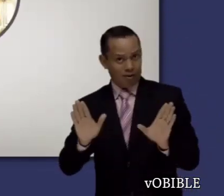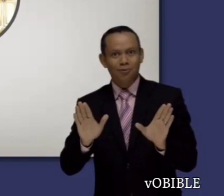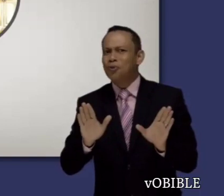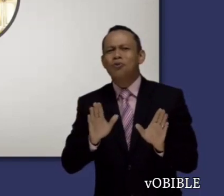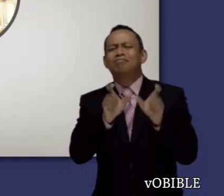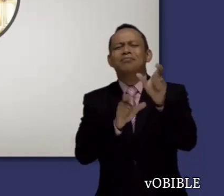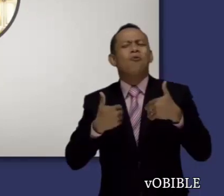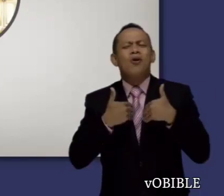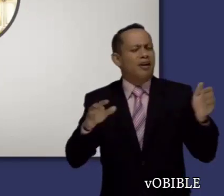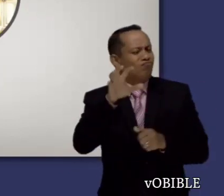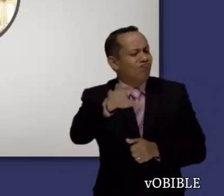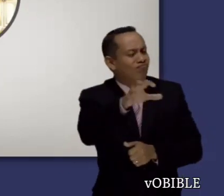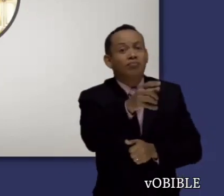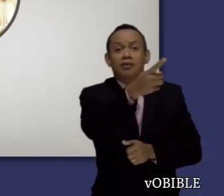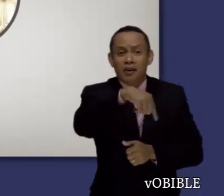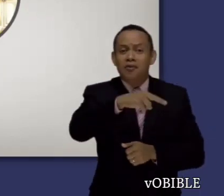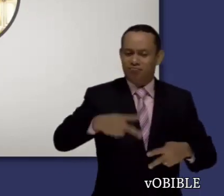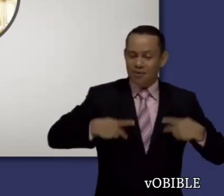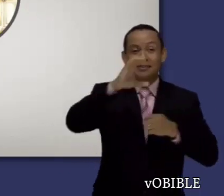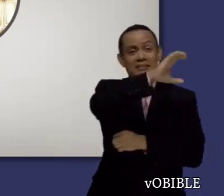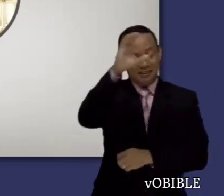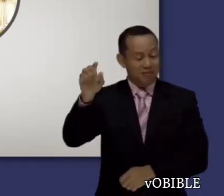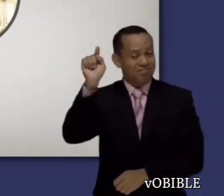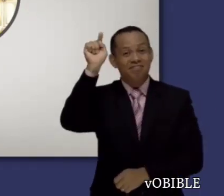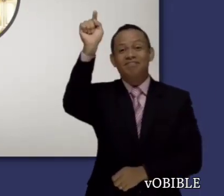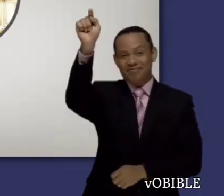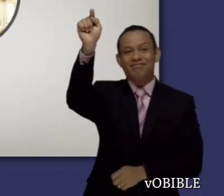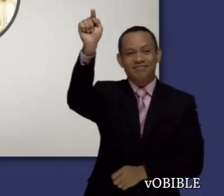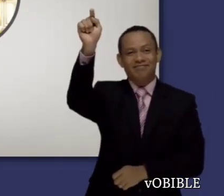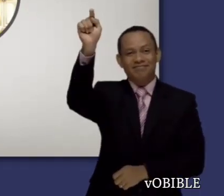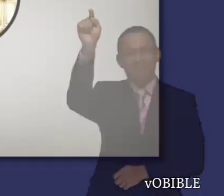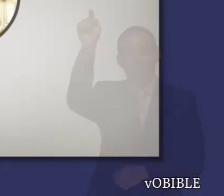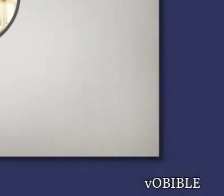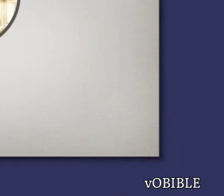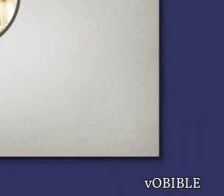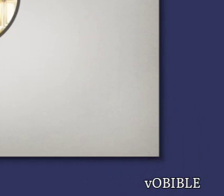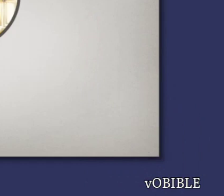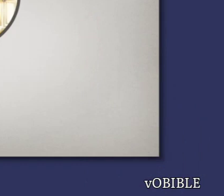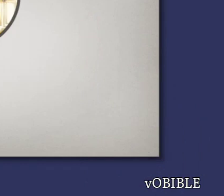en el grupo relativamente pequeño de seres humanos escogidos para reinar con Cristo en el cielo.